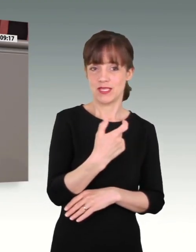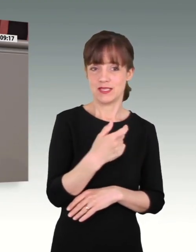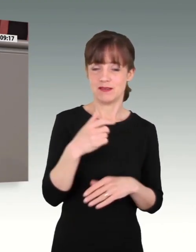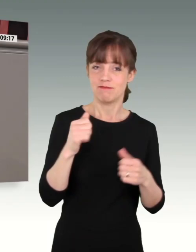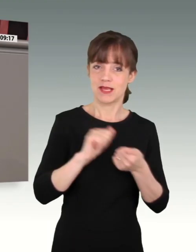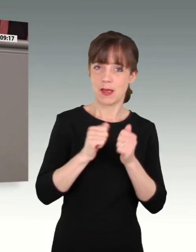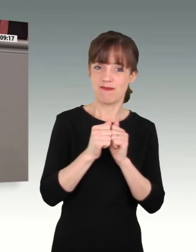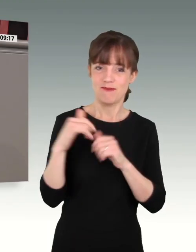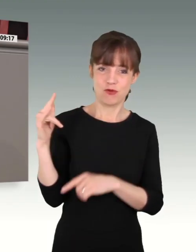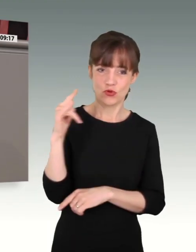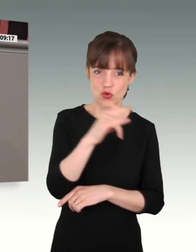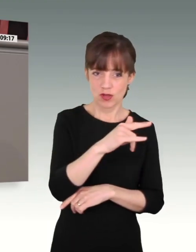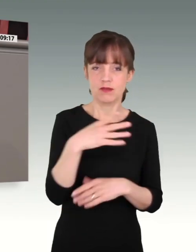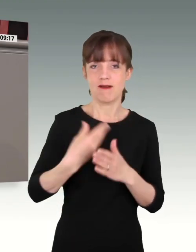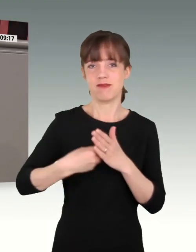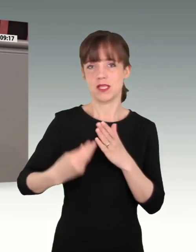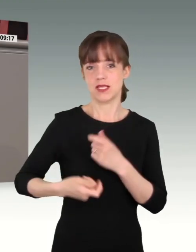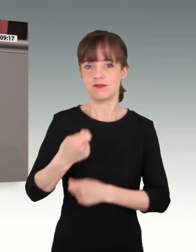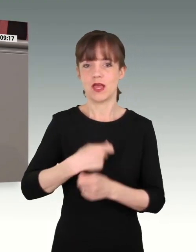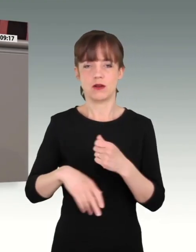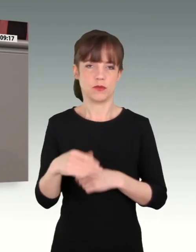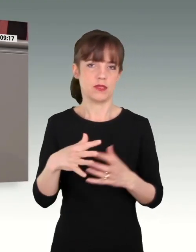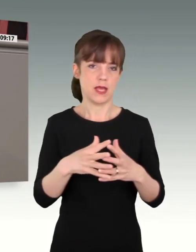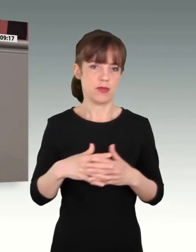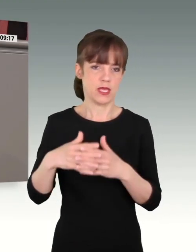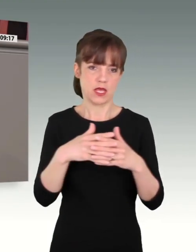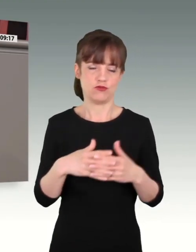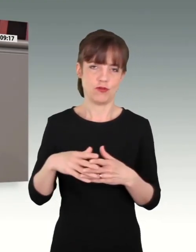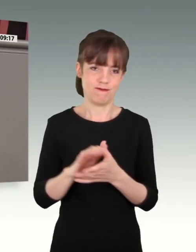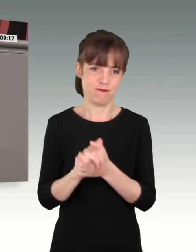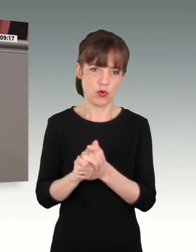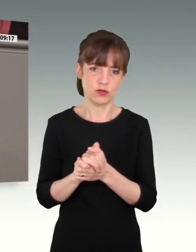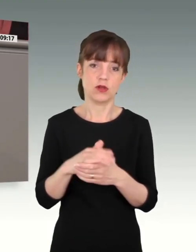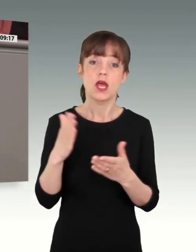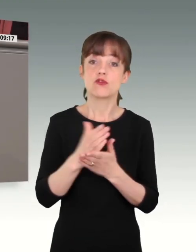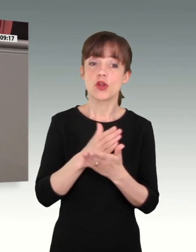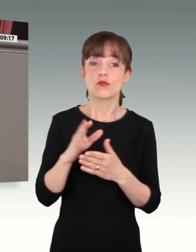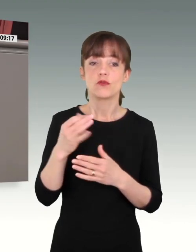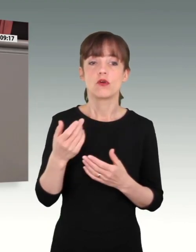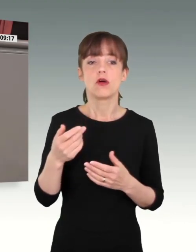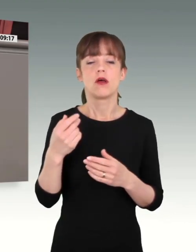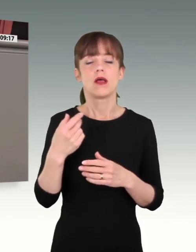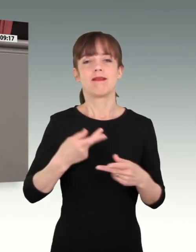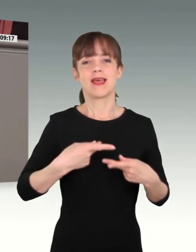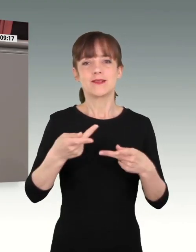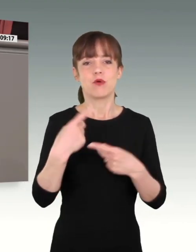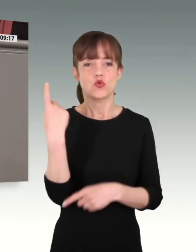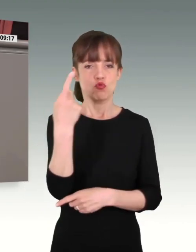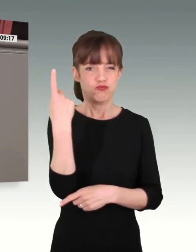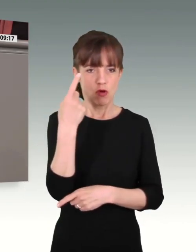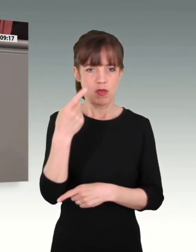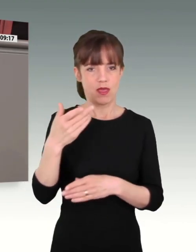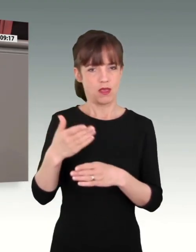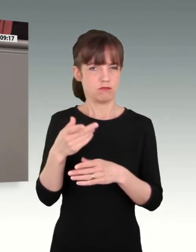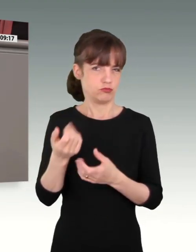amerikanischen Freunden. Und die Entscheidung für den schweren Transporthubschauber steht kurz bevor. Und das macht deutlich,